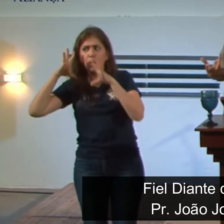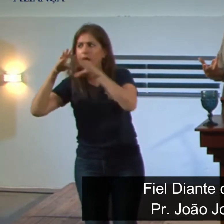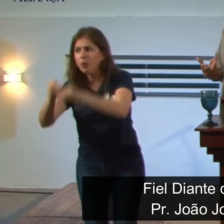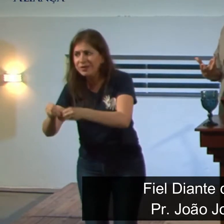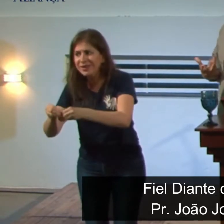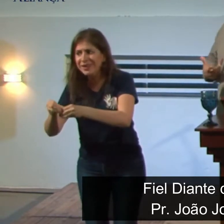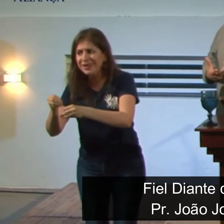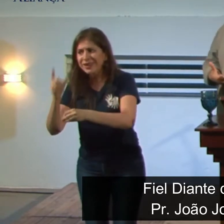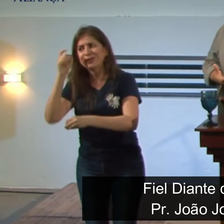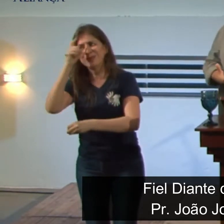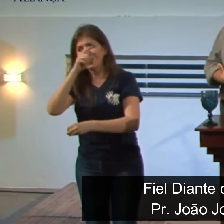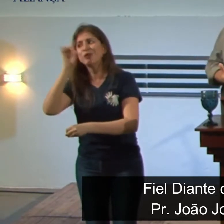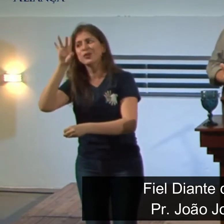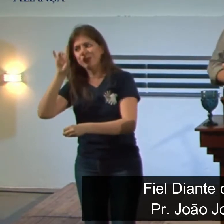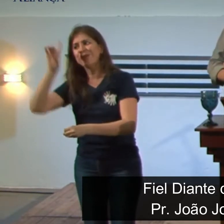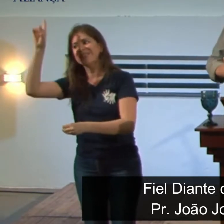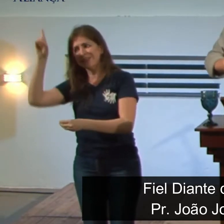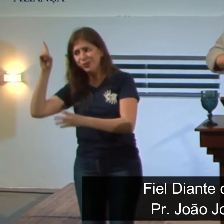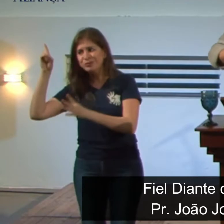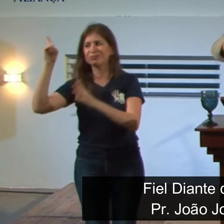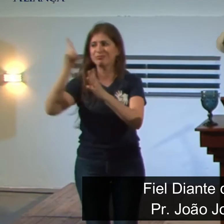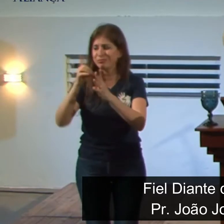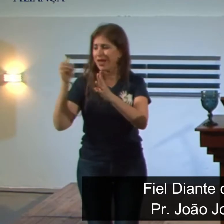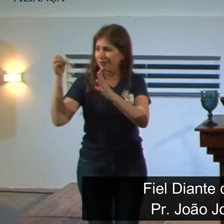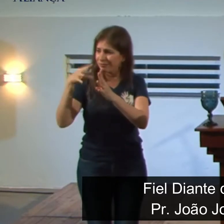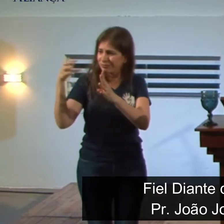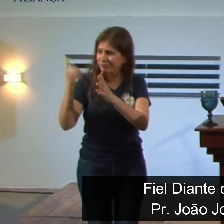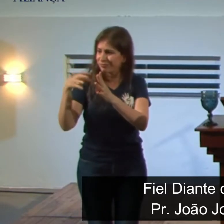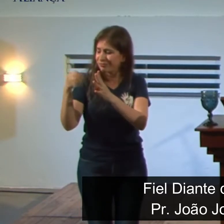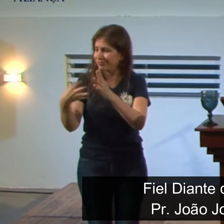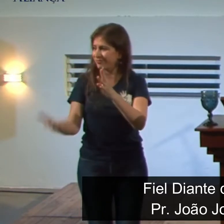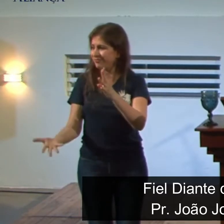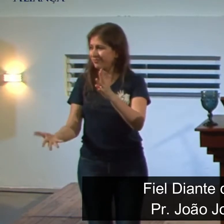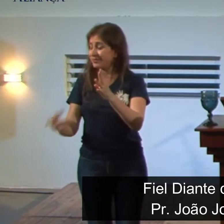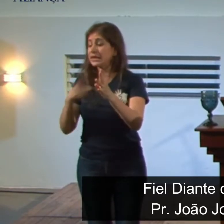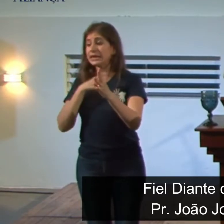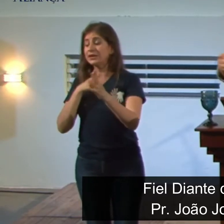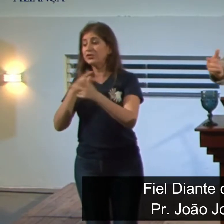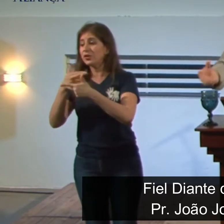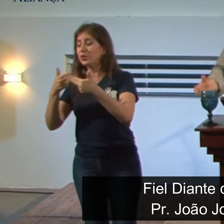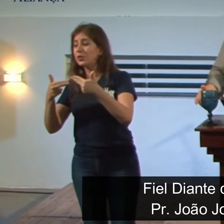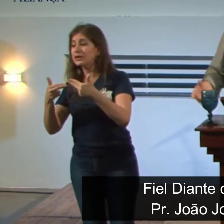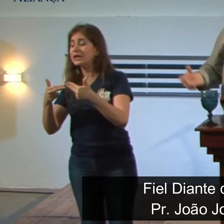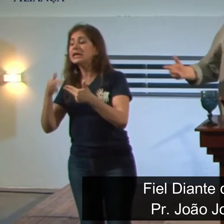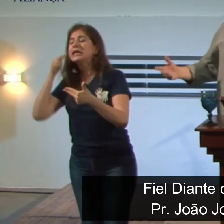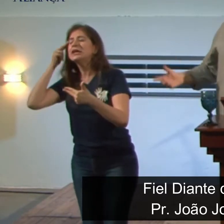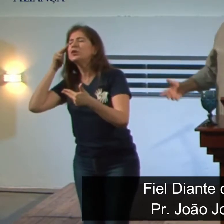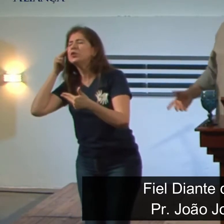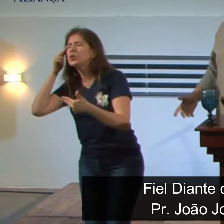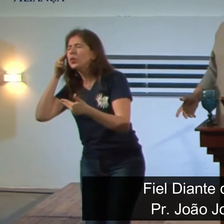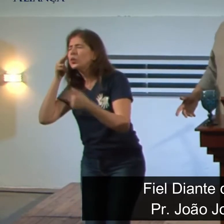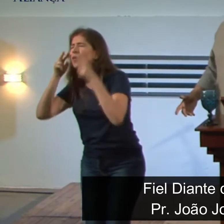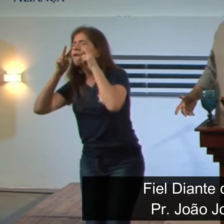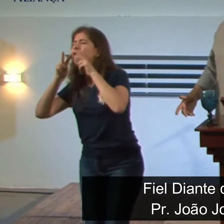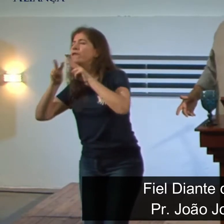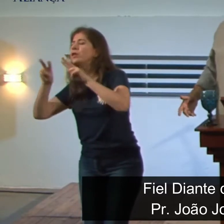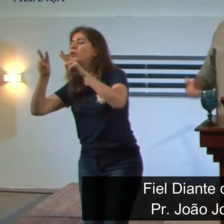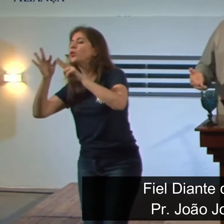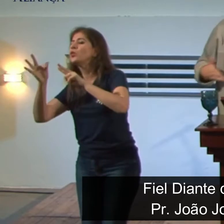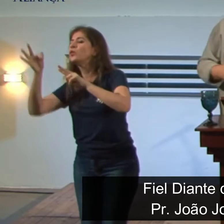meu amigo, só com a ajuda de Deus. Porém, tinha também um fator sobrenatural interpretar sonhos e visões,